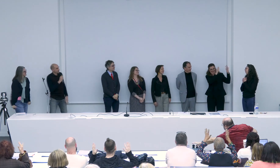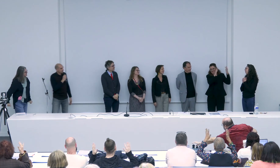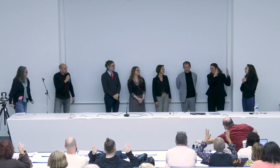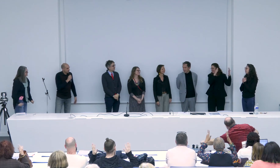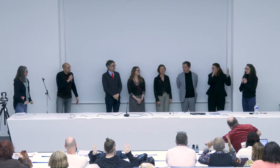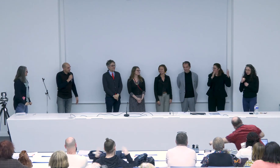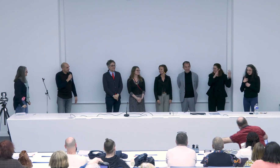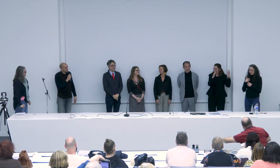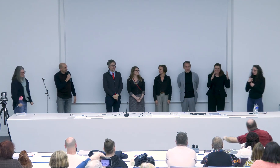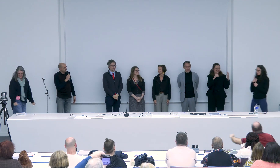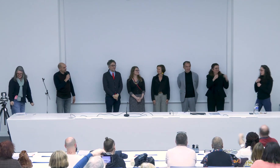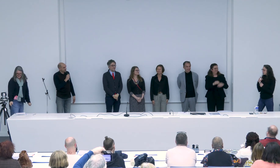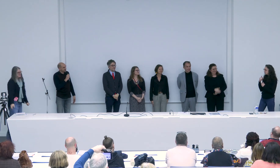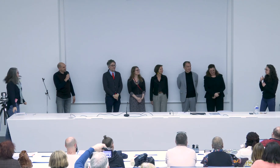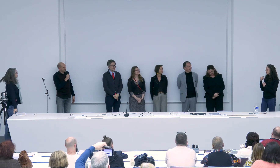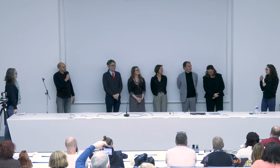merci